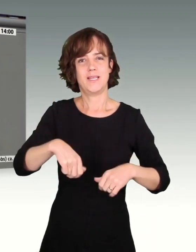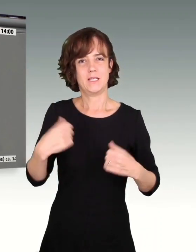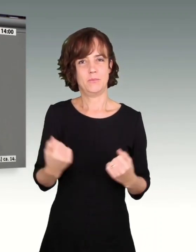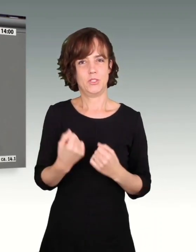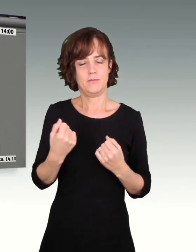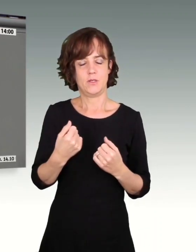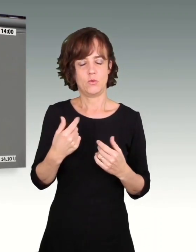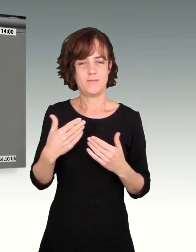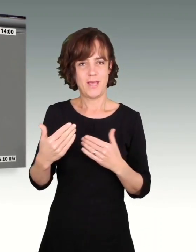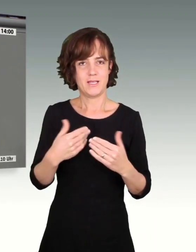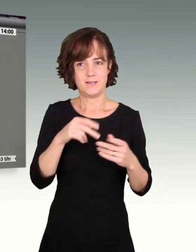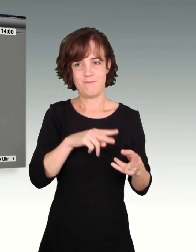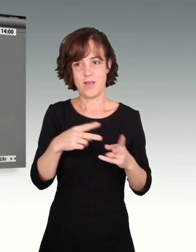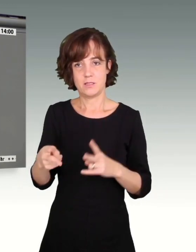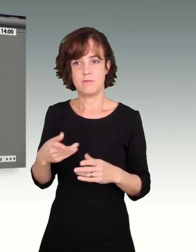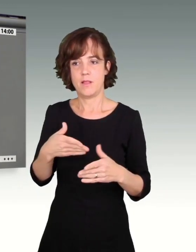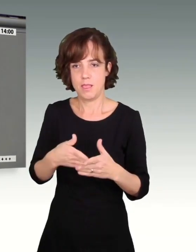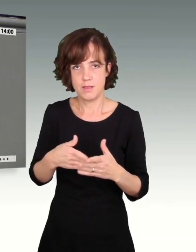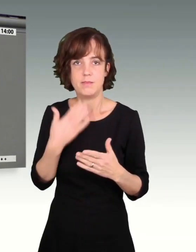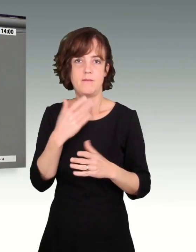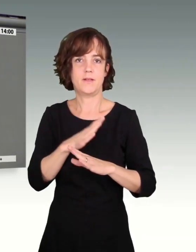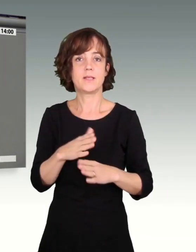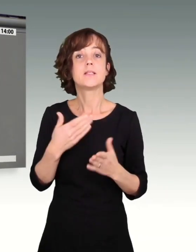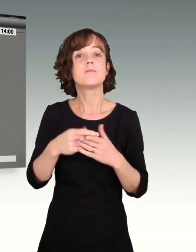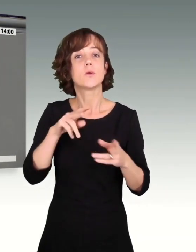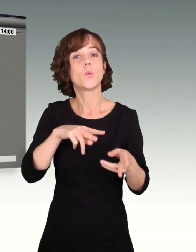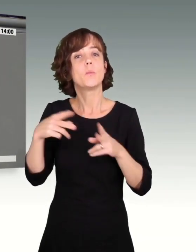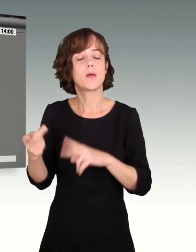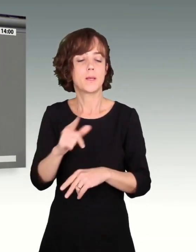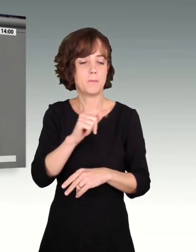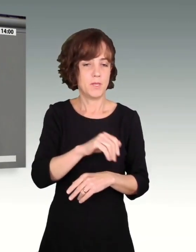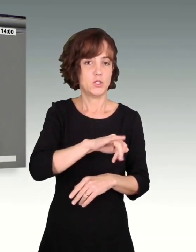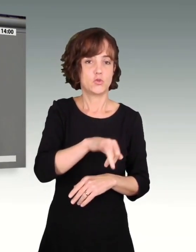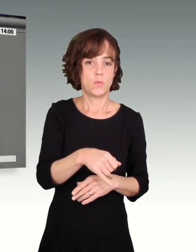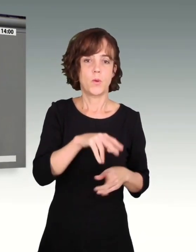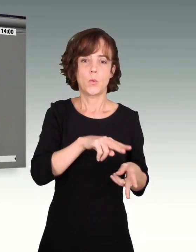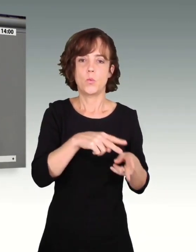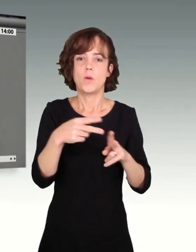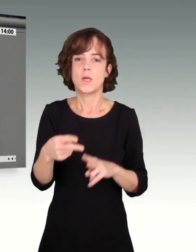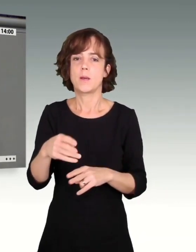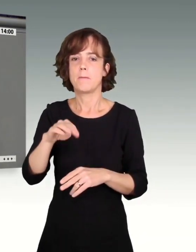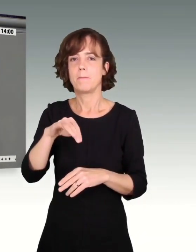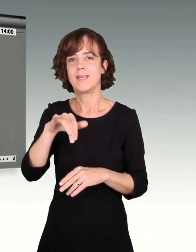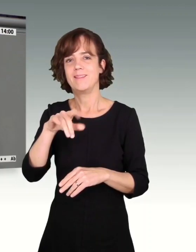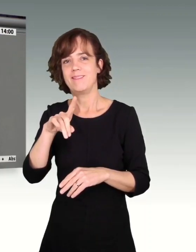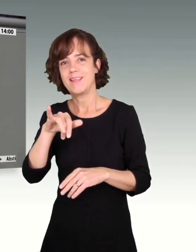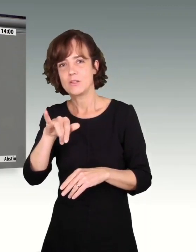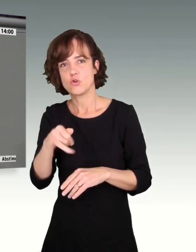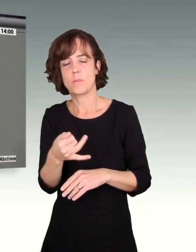geben. Und deshalb haben wir den Übergang von Minijobs zu Midijobs deutlich verändert.